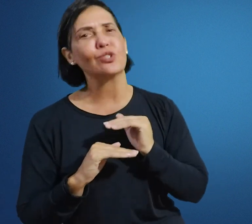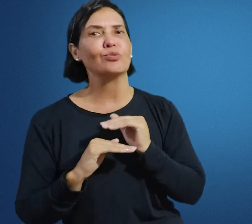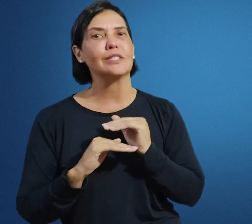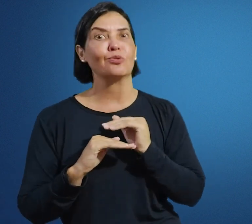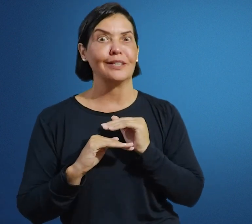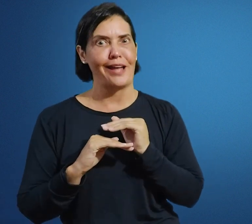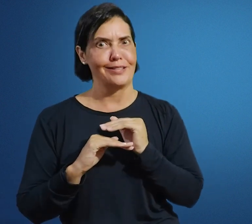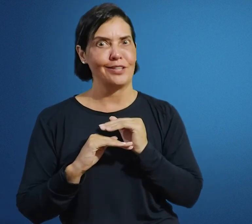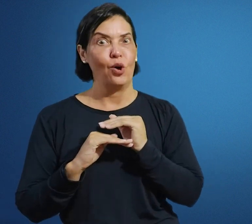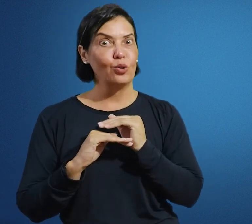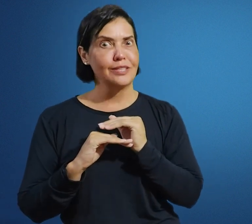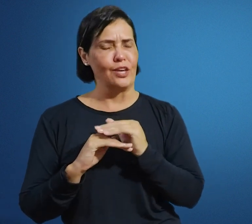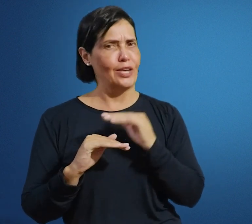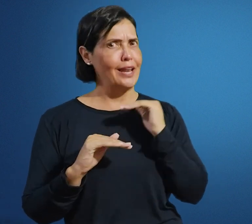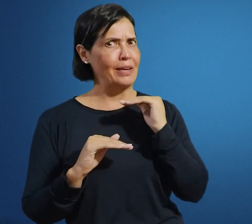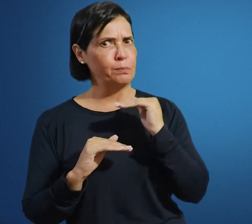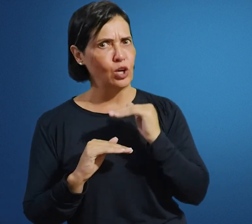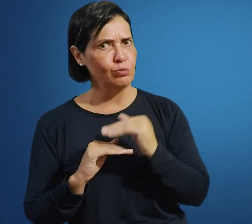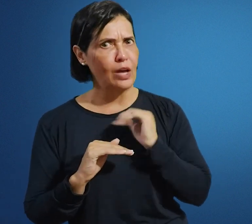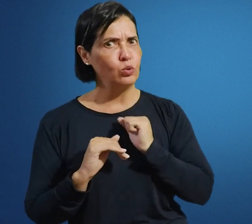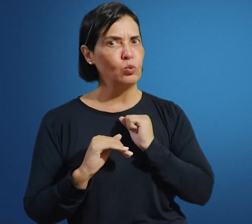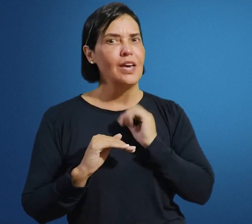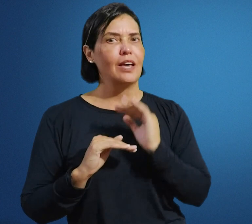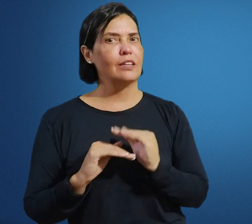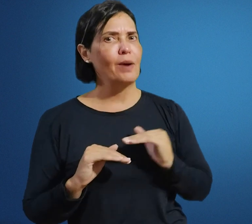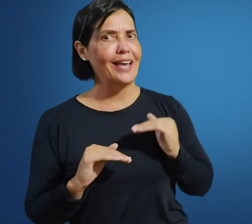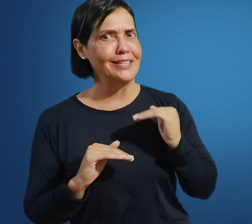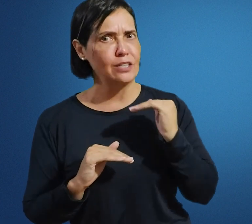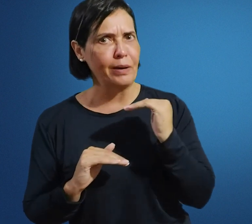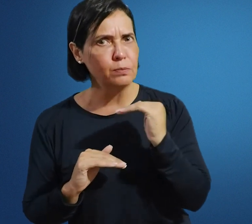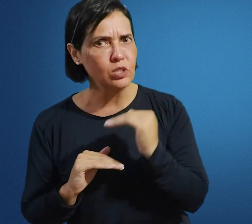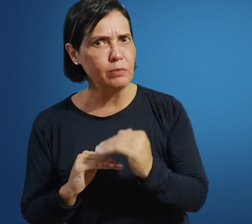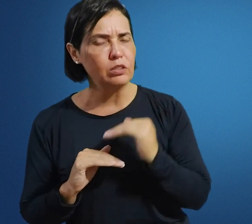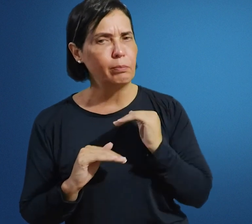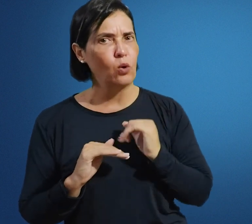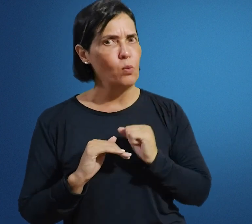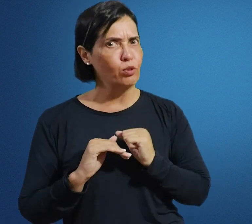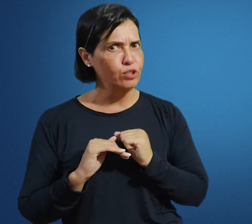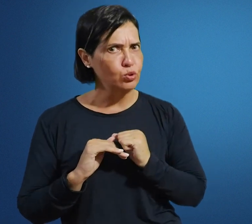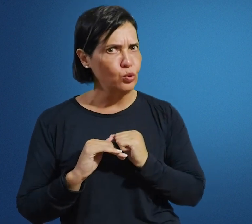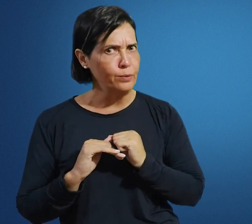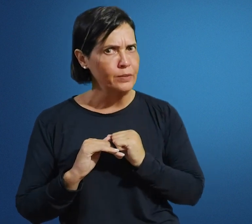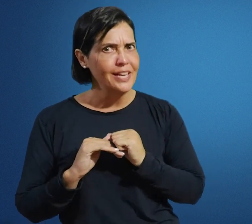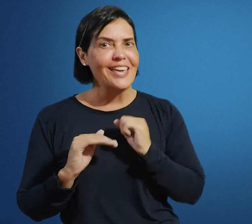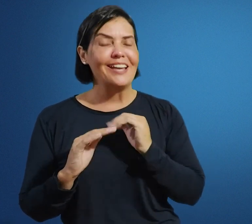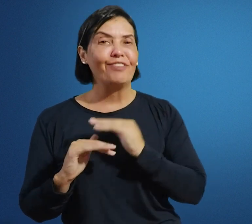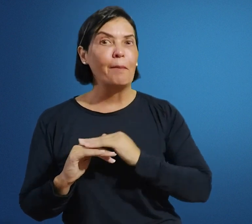as suas singularidades. Ou seja, ele é mais próximo do aluno, ele tem uma relação mais proximal também com o professor, ele fica